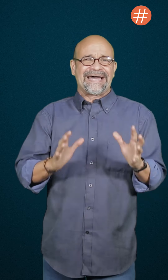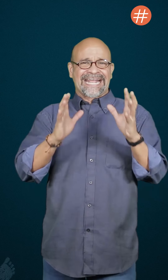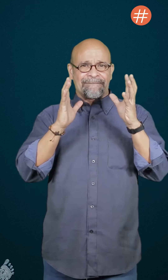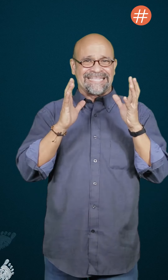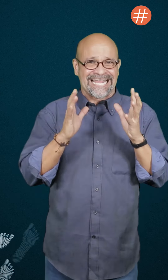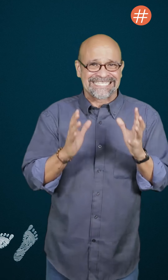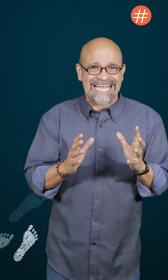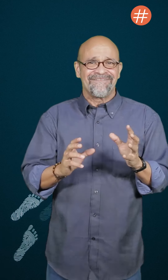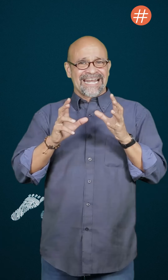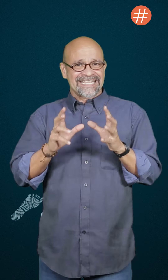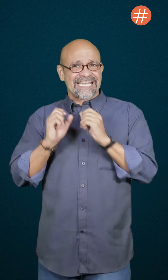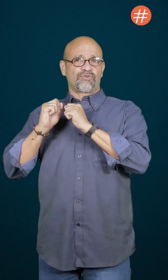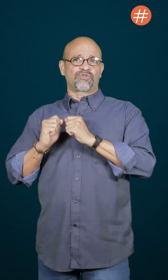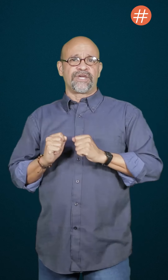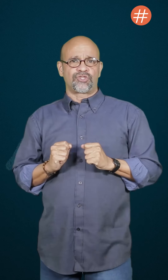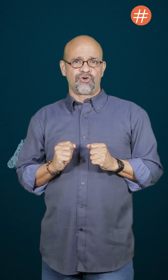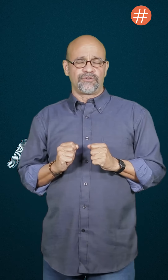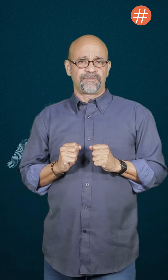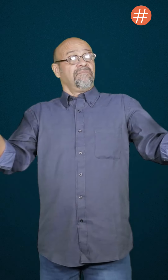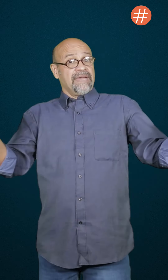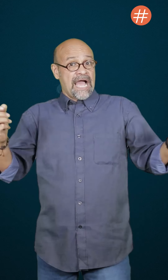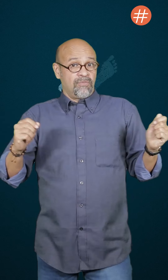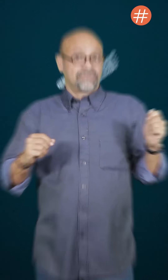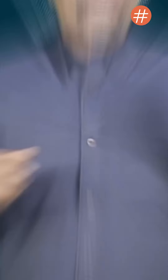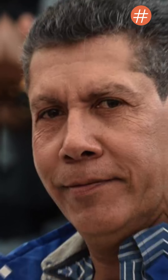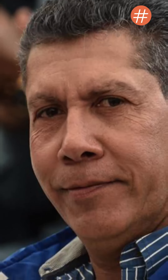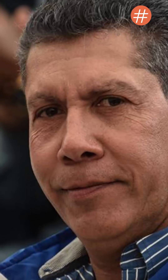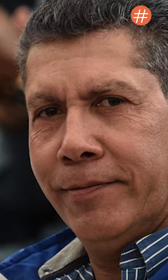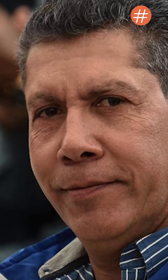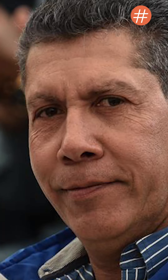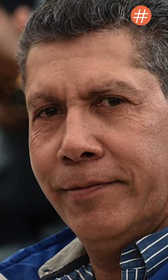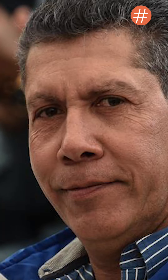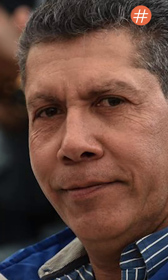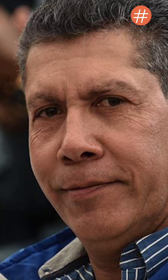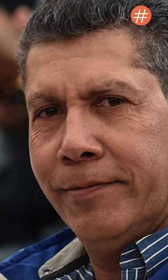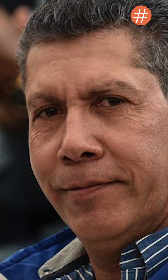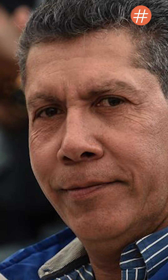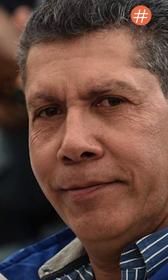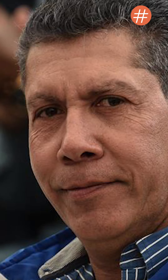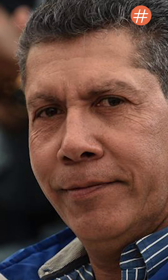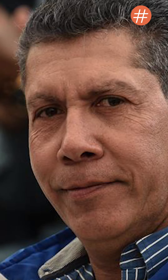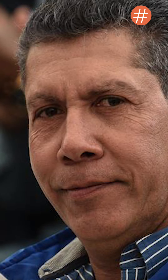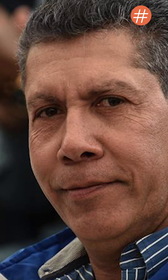para capitalizar el rechazo a su gestión. Veamos. Henry Falcón perdió el Lara y le faltaron los 7 puntos